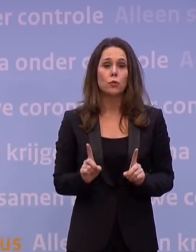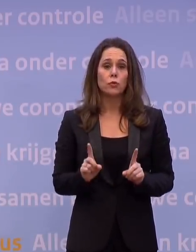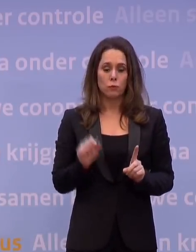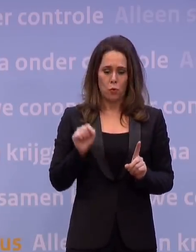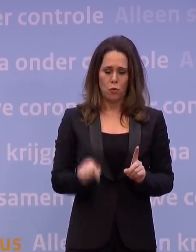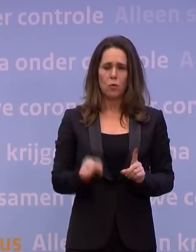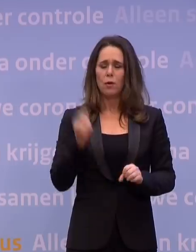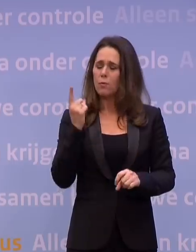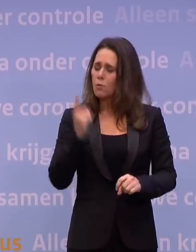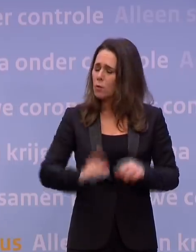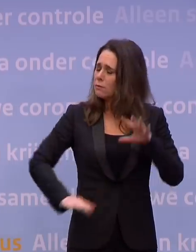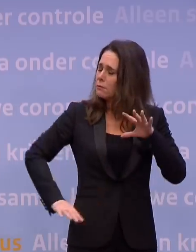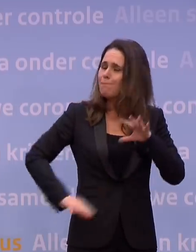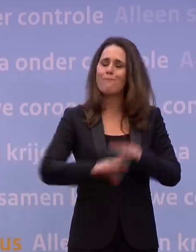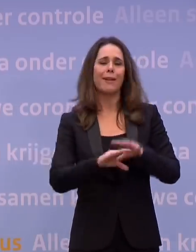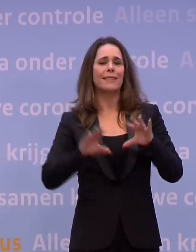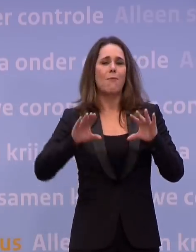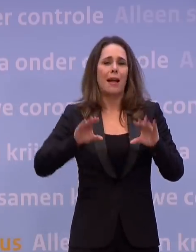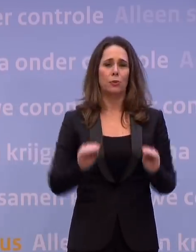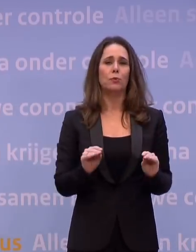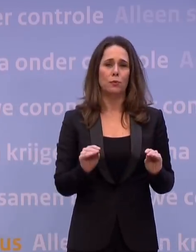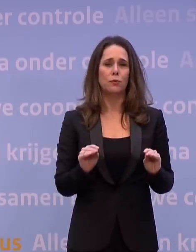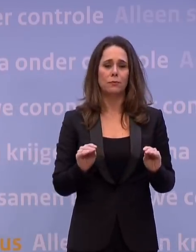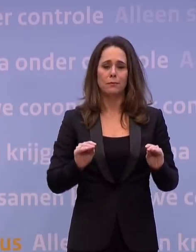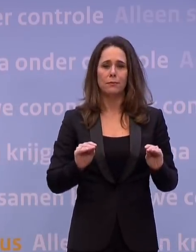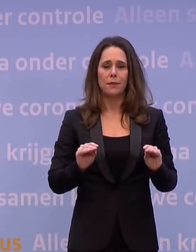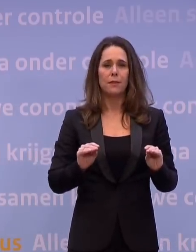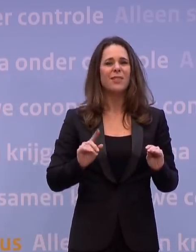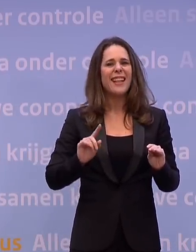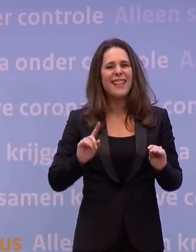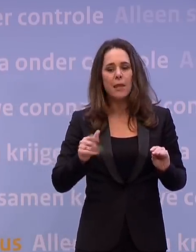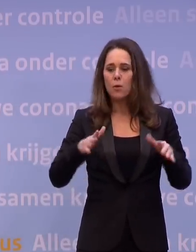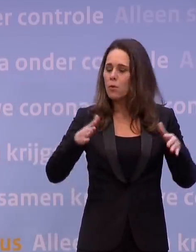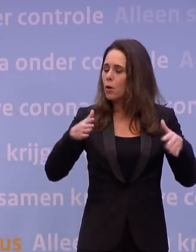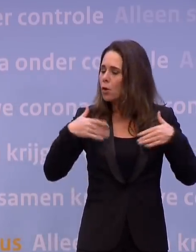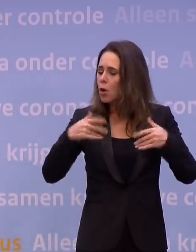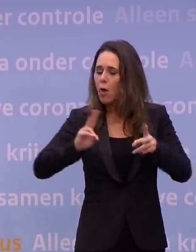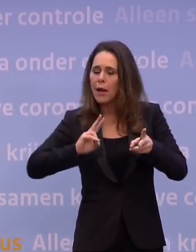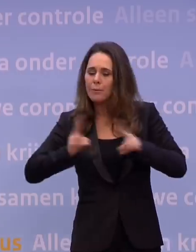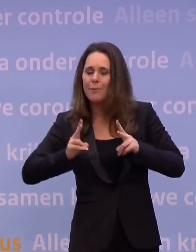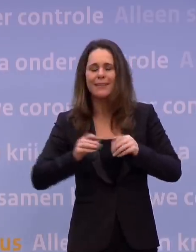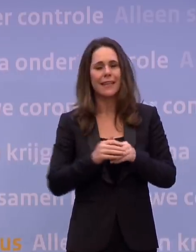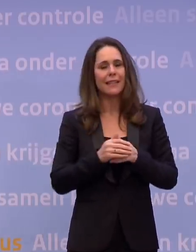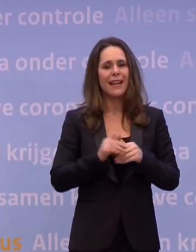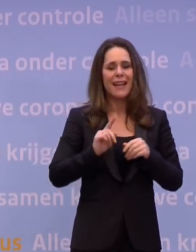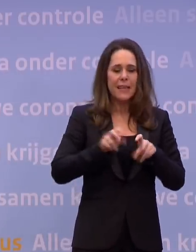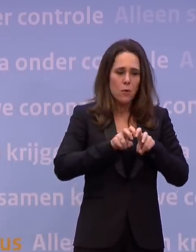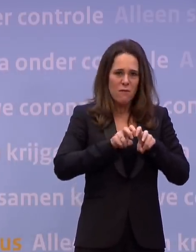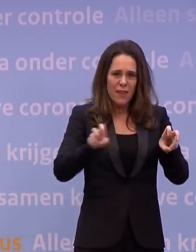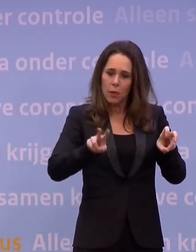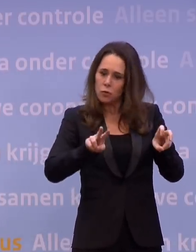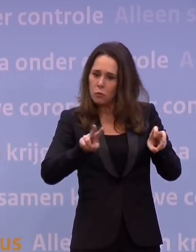ook het maximale doen om te voorkomen dat we nieuwe coronagevallen en nieuwe virusvarianten importeren.